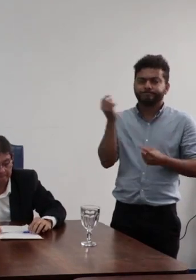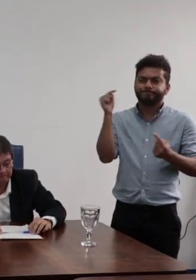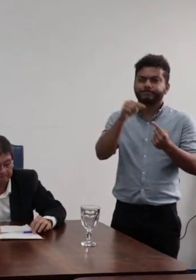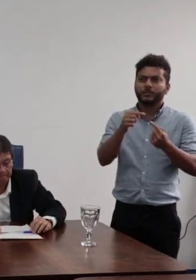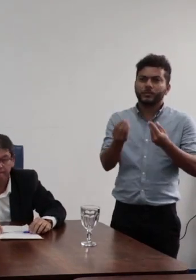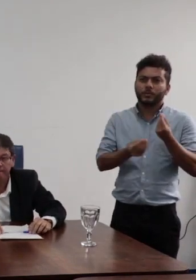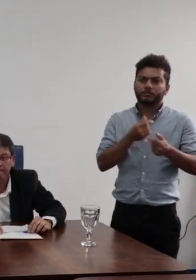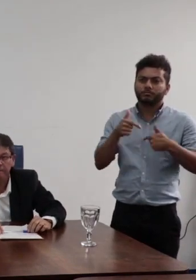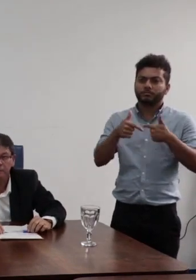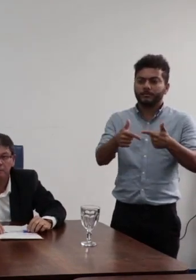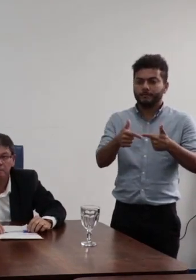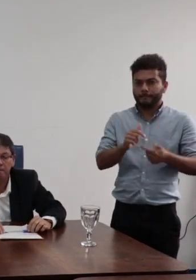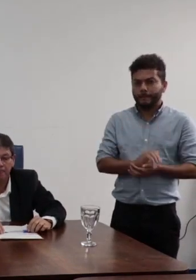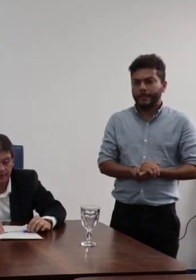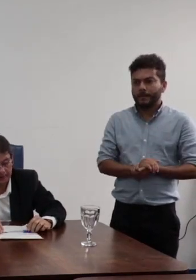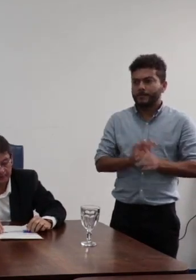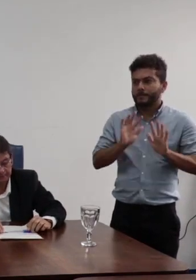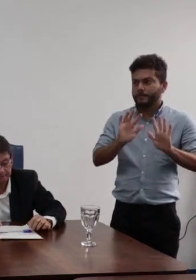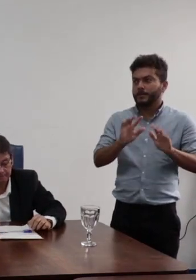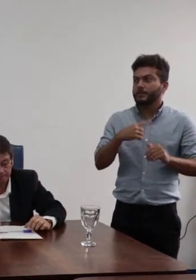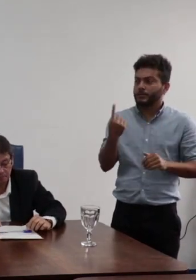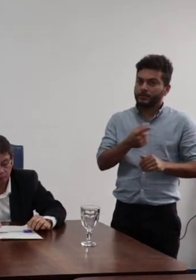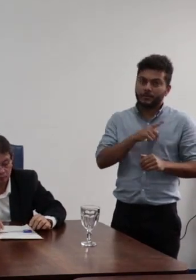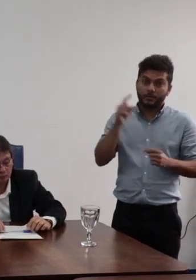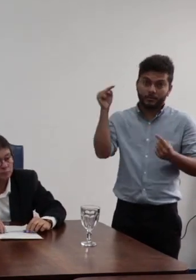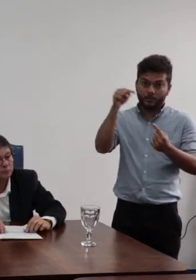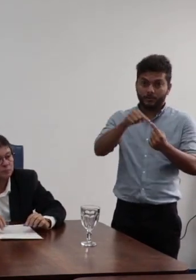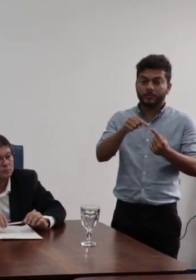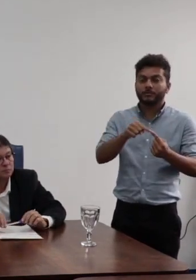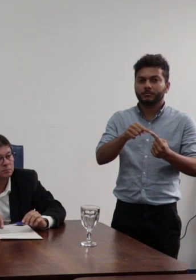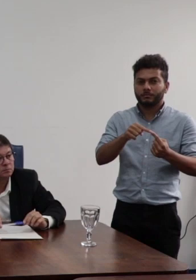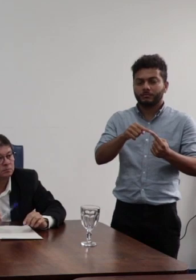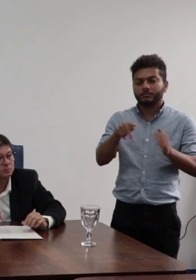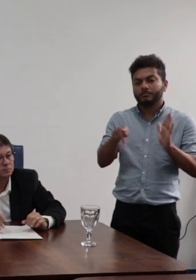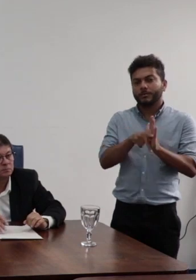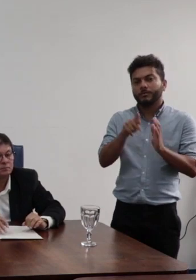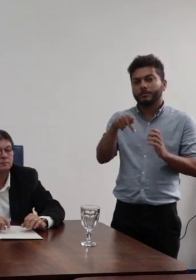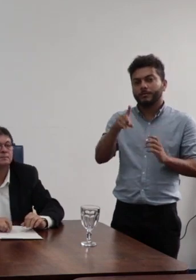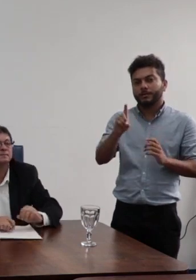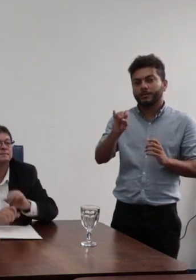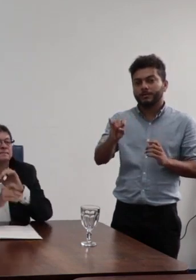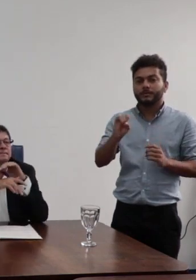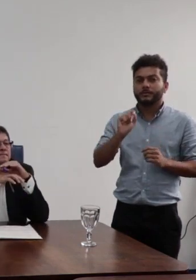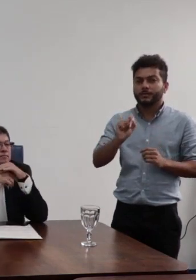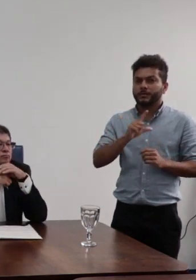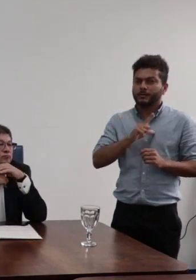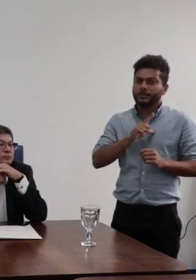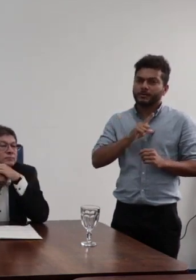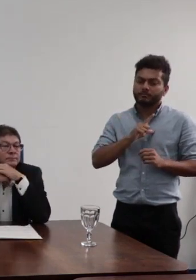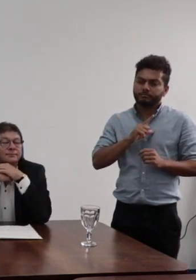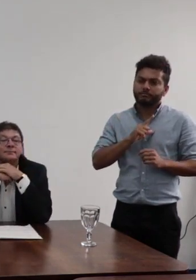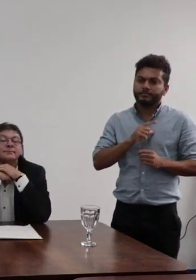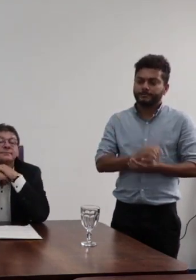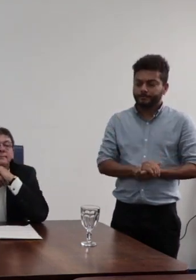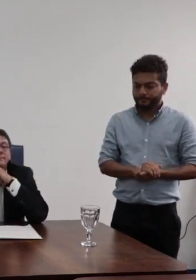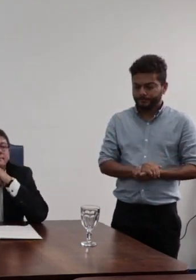exercício, porém, como a gente tinha objetivos no nosso PDI, então, o relatório de gestão naquele ano foi